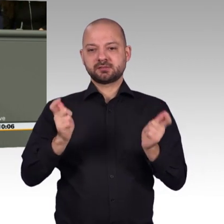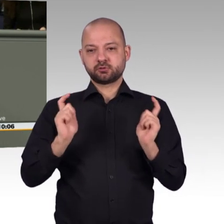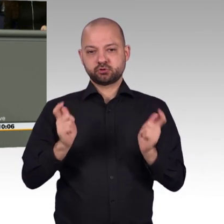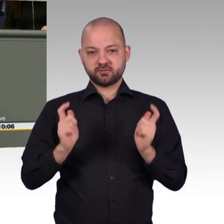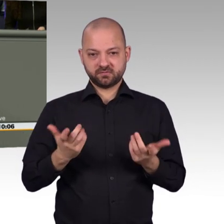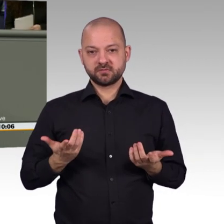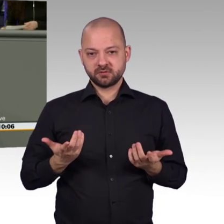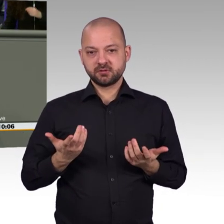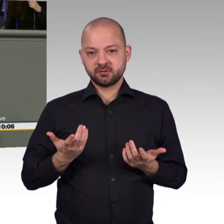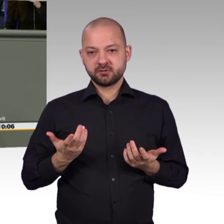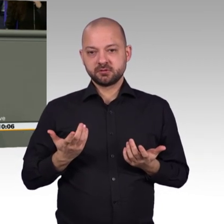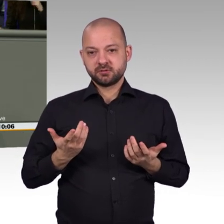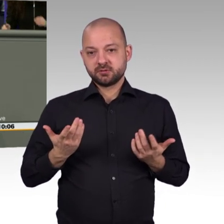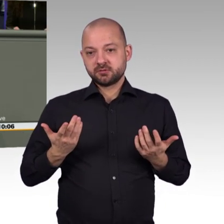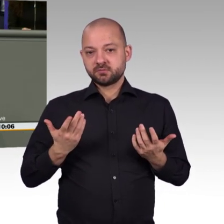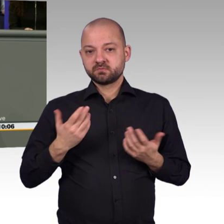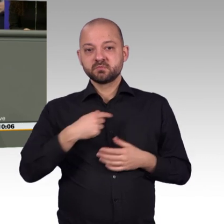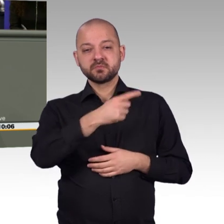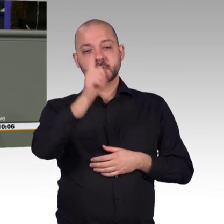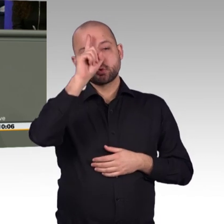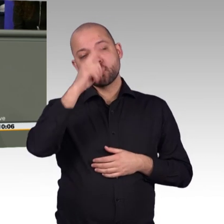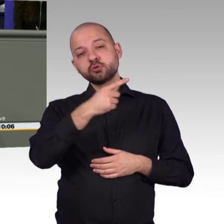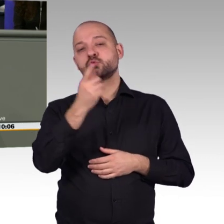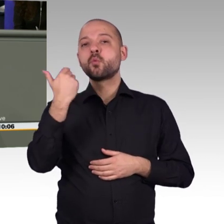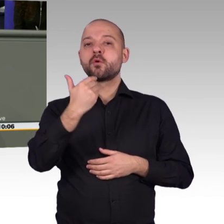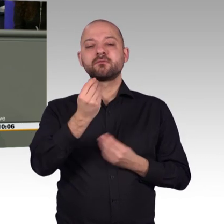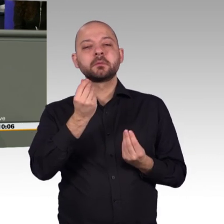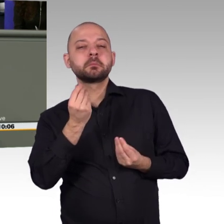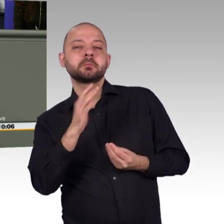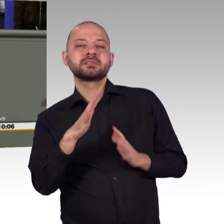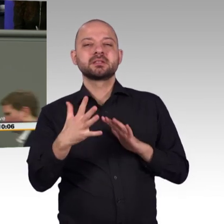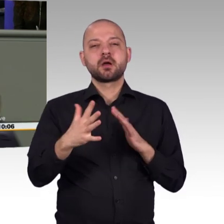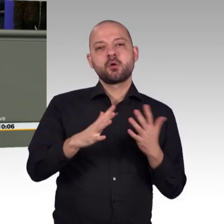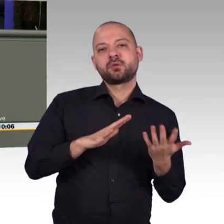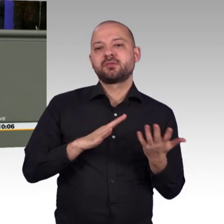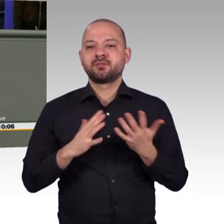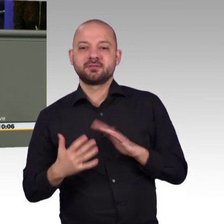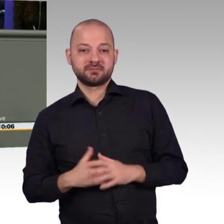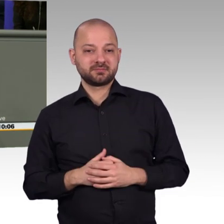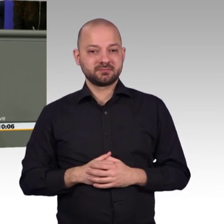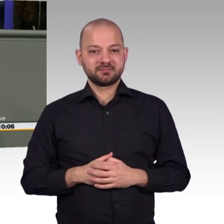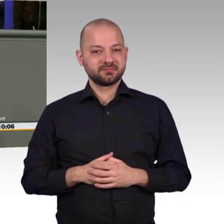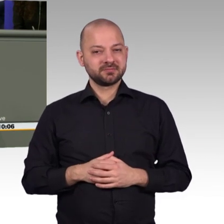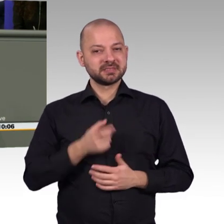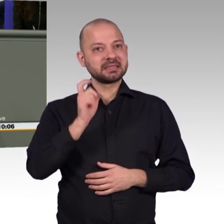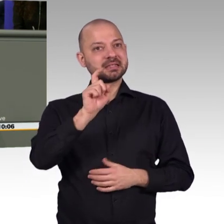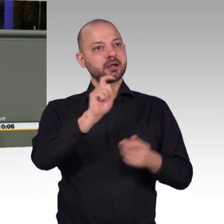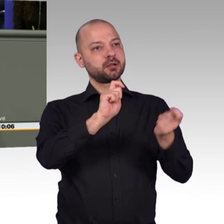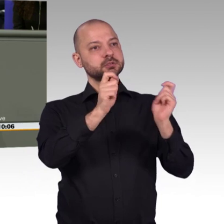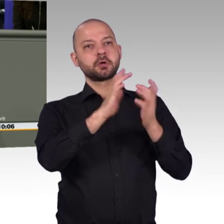Sie erleichtert uns den Alltag, in dem sie stupide Arbeiten abnimmt. Sie spart Zeit. Und der digitale Wandel bietet genau diese Chancen.